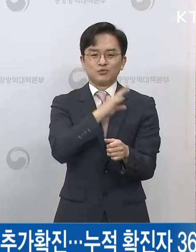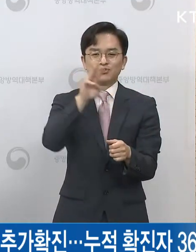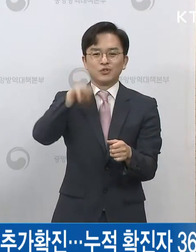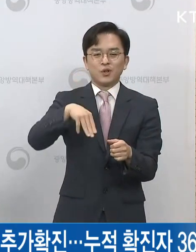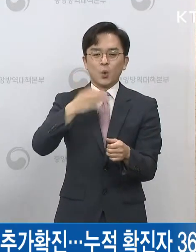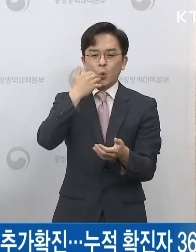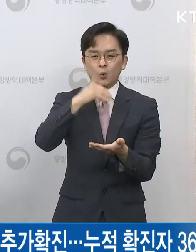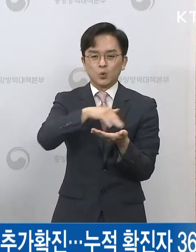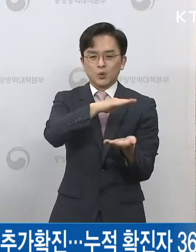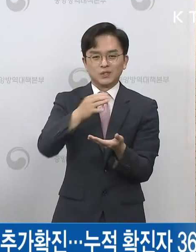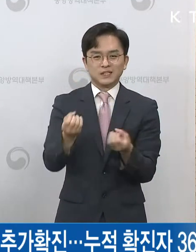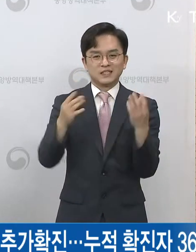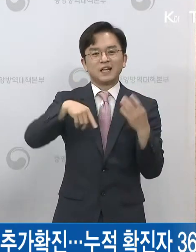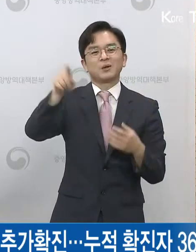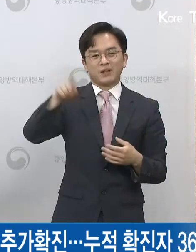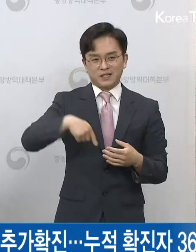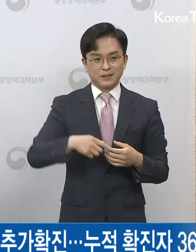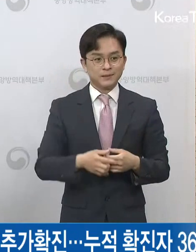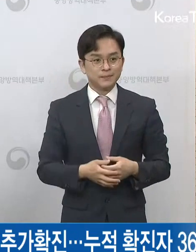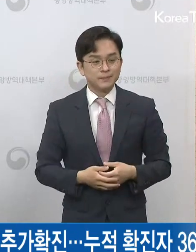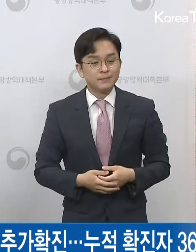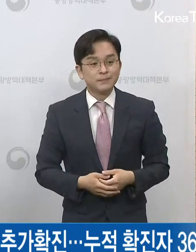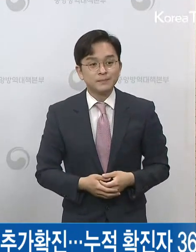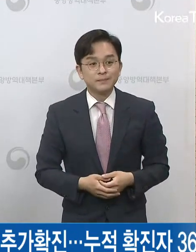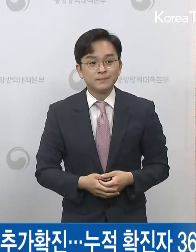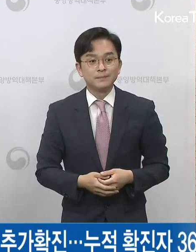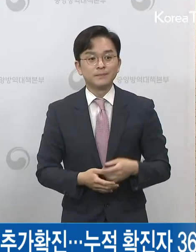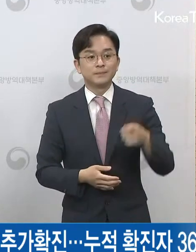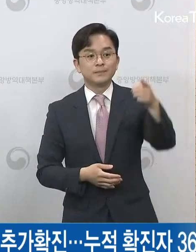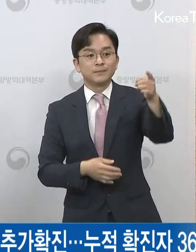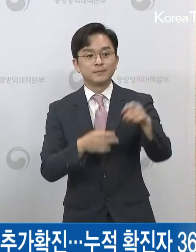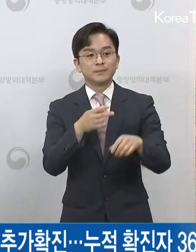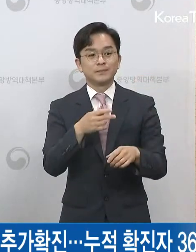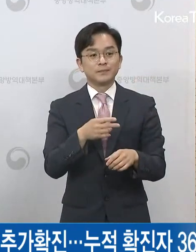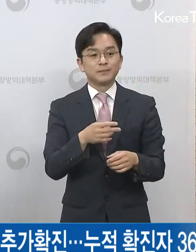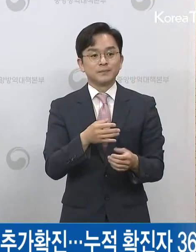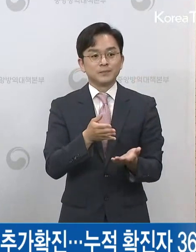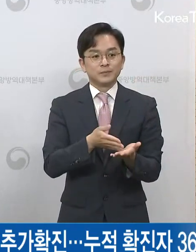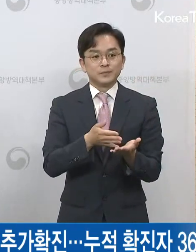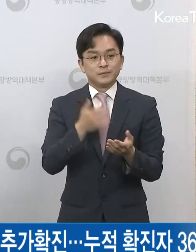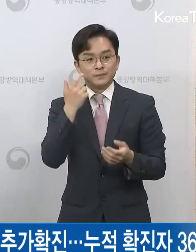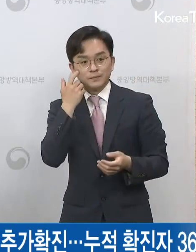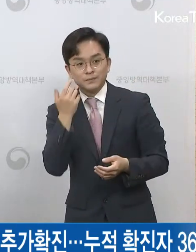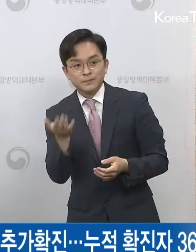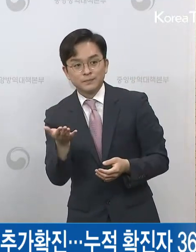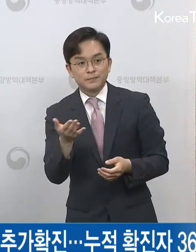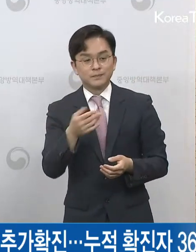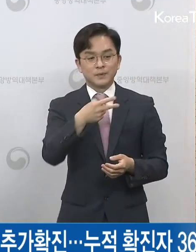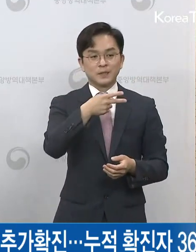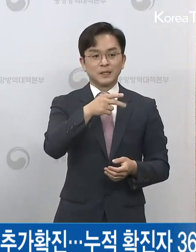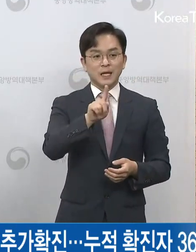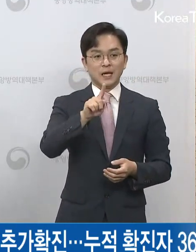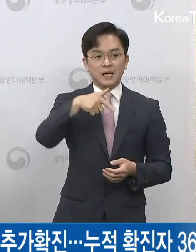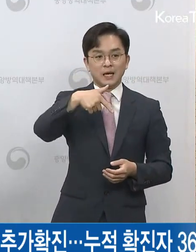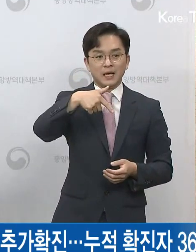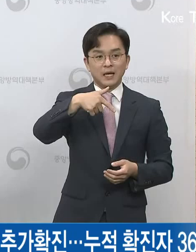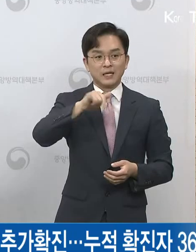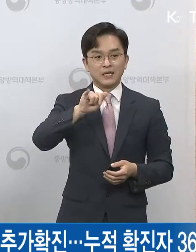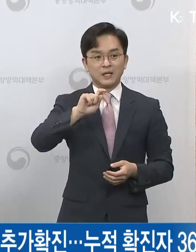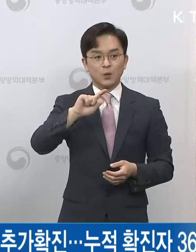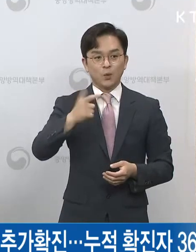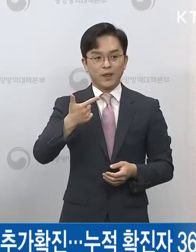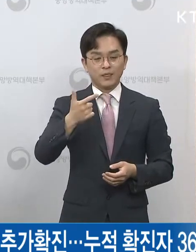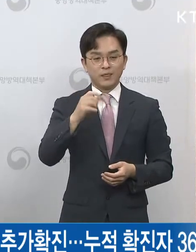동아일보 이미지입니다. 다리관 염증 증명군 이번에 회복된 환자와 또 하나 아직 여전히 이번 주의 환자에 대해서 좀 설명을